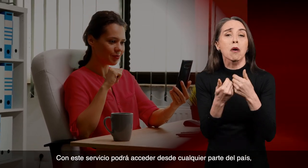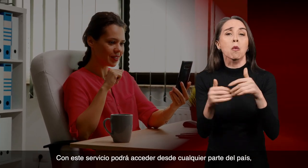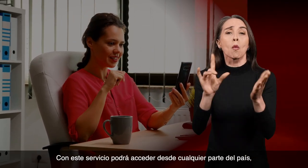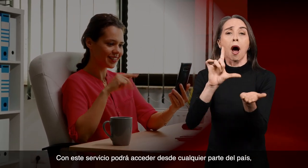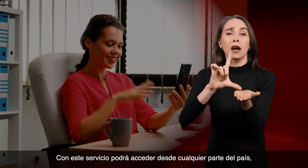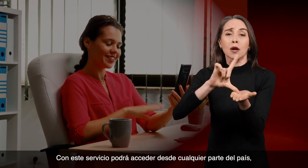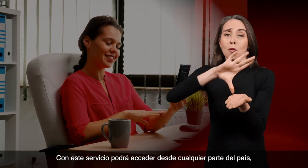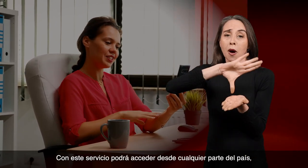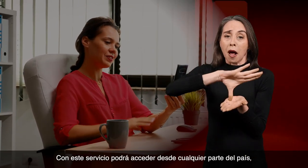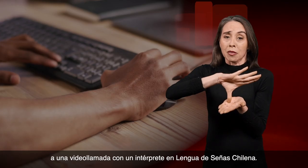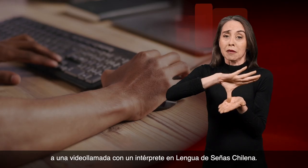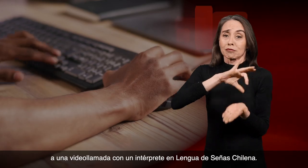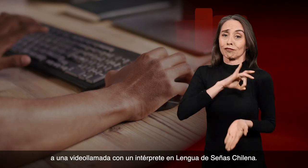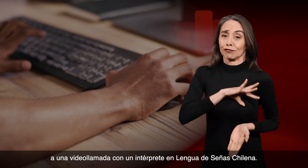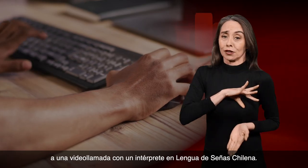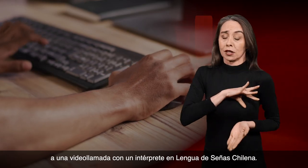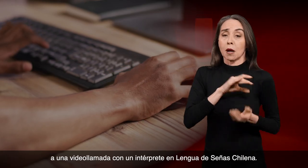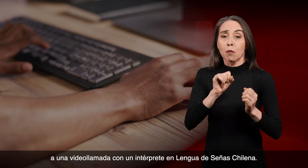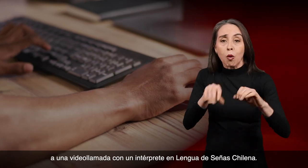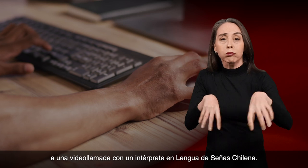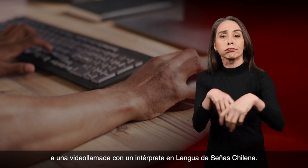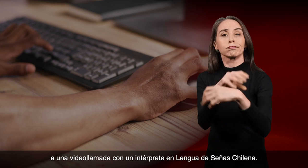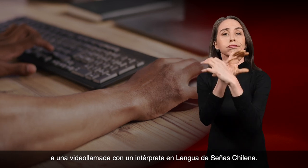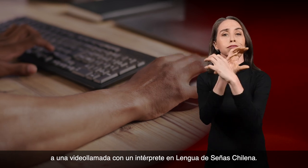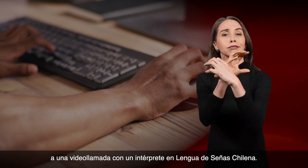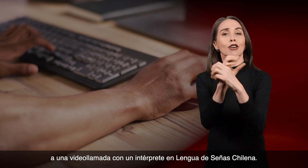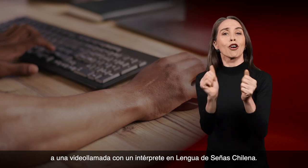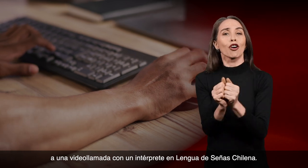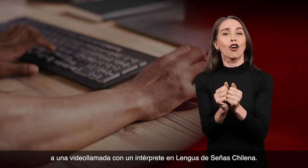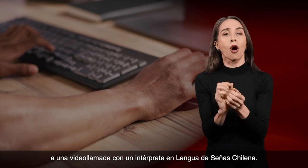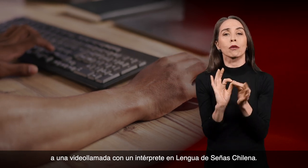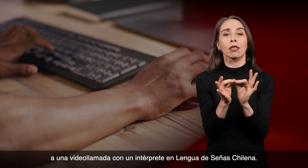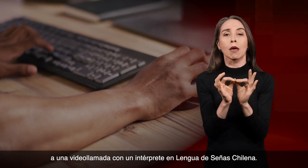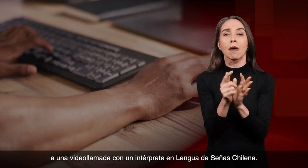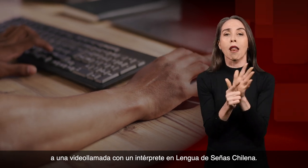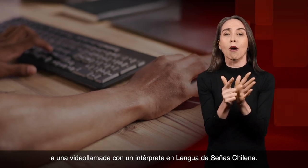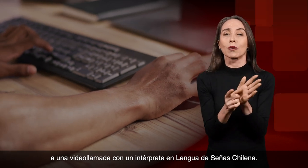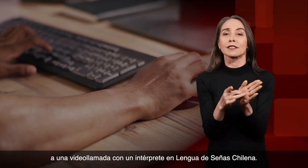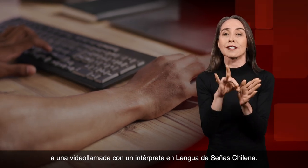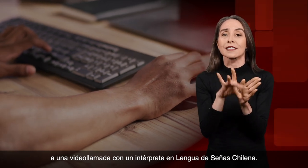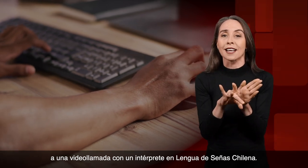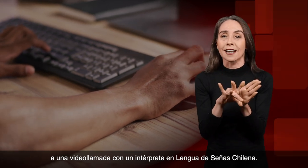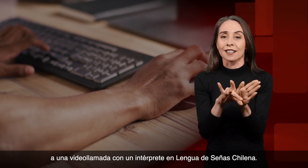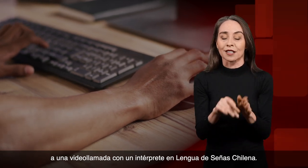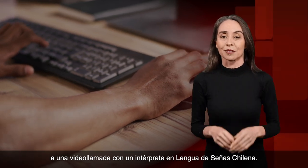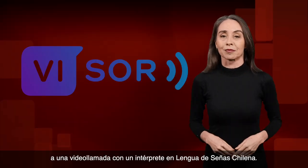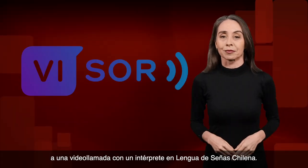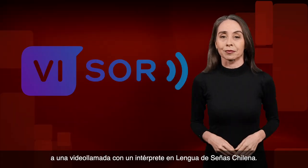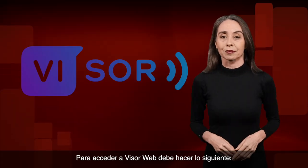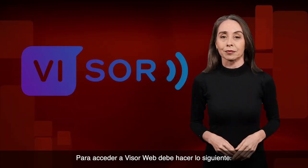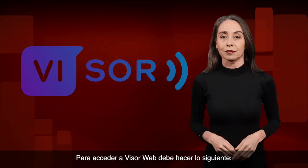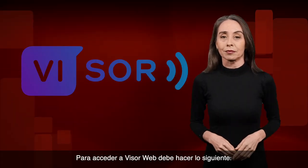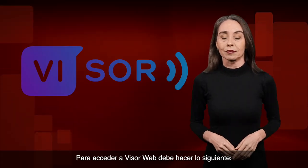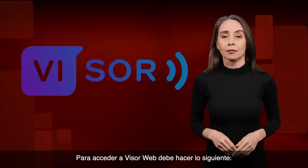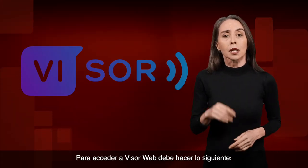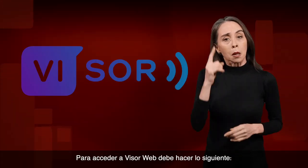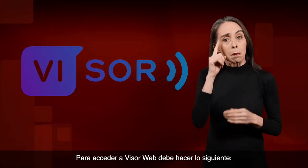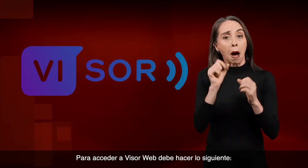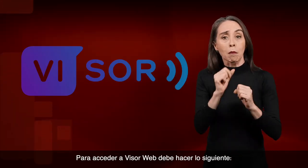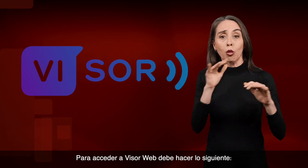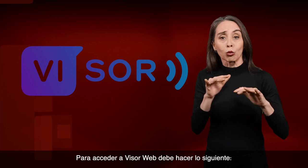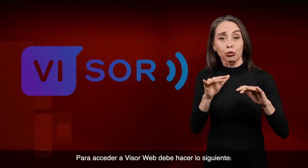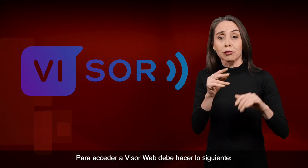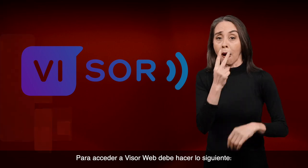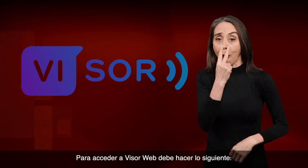cualquier parte del país a una videollamada con un intérprete en lengua de señas chilena. Para acceder a